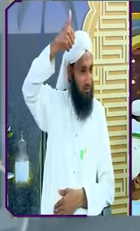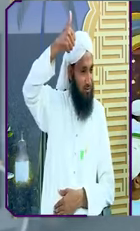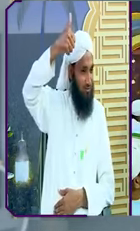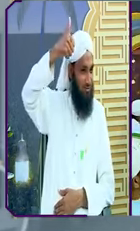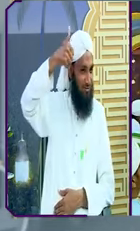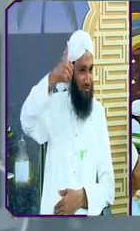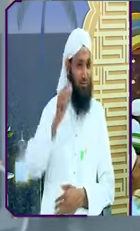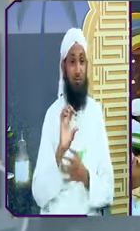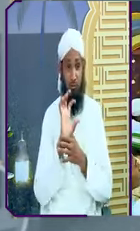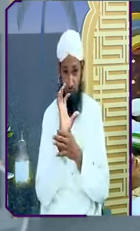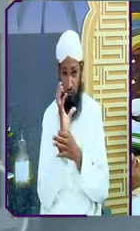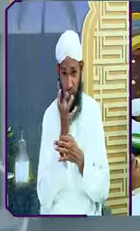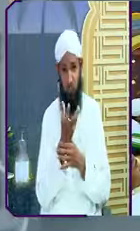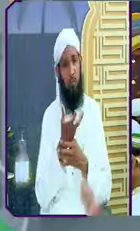آدمی اس کا عادی ہو جاتا ہے ہاں